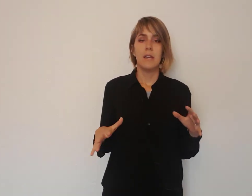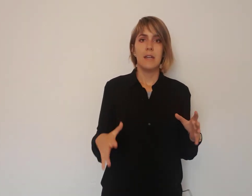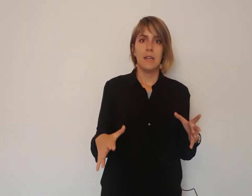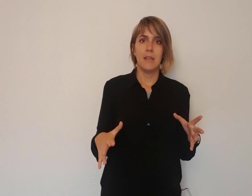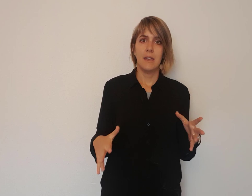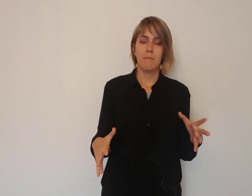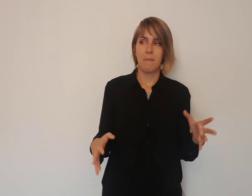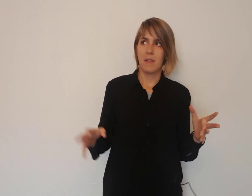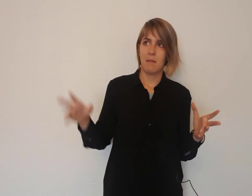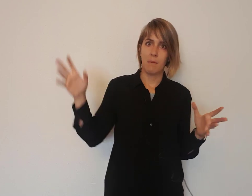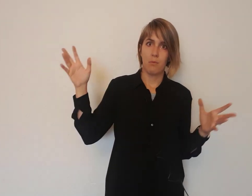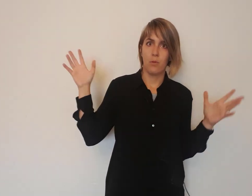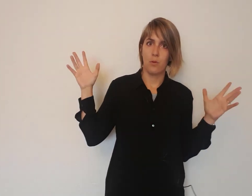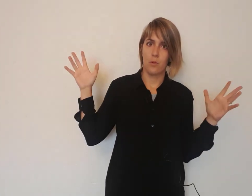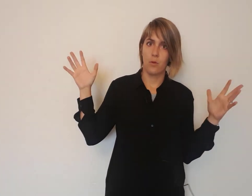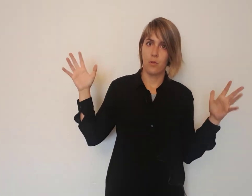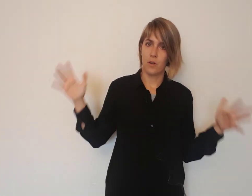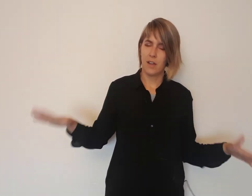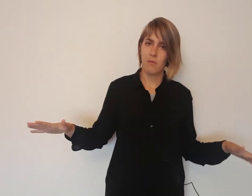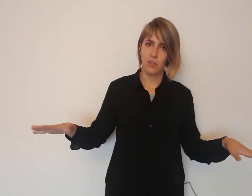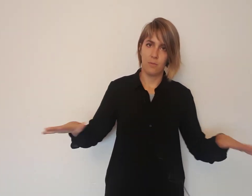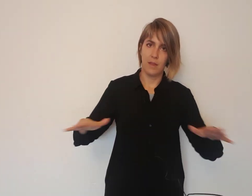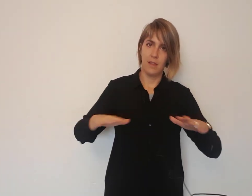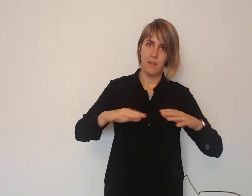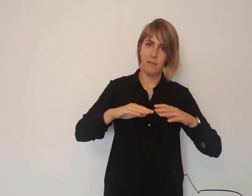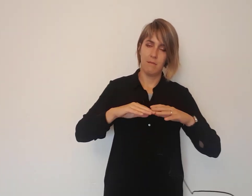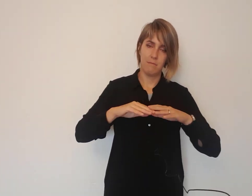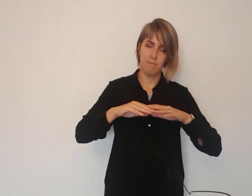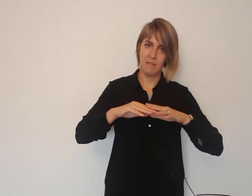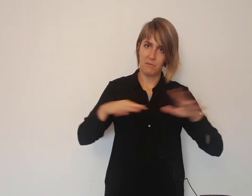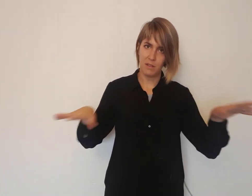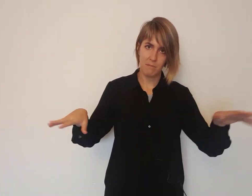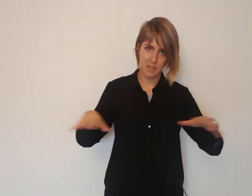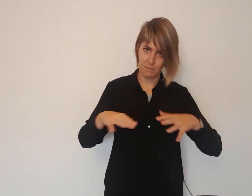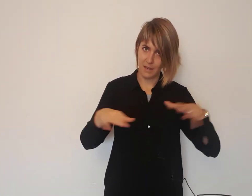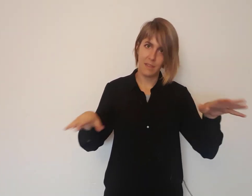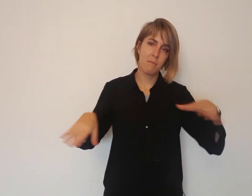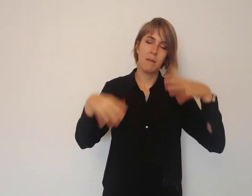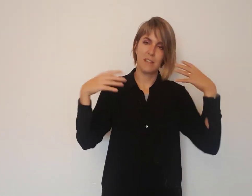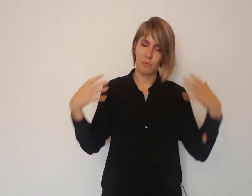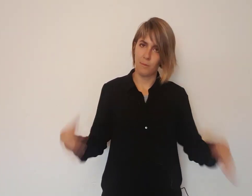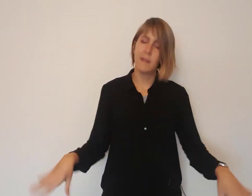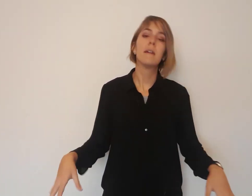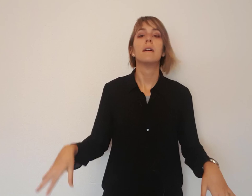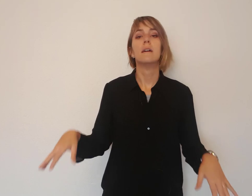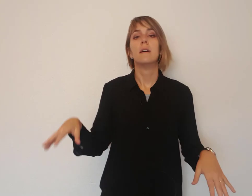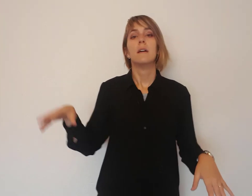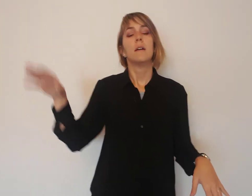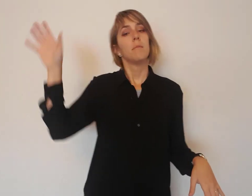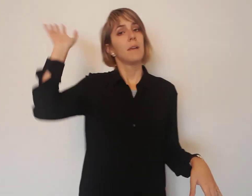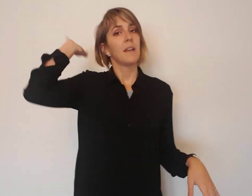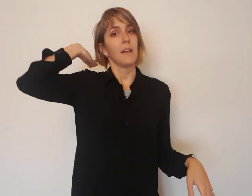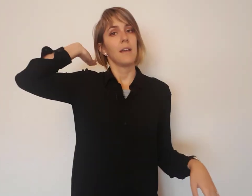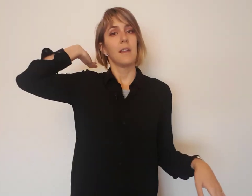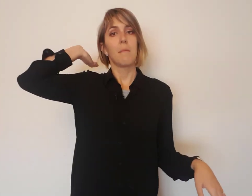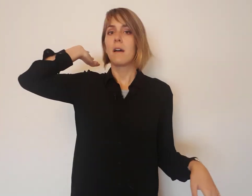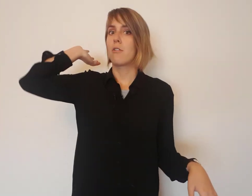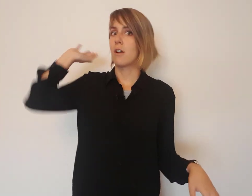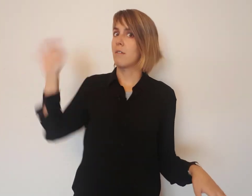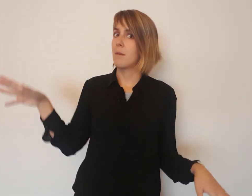Y mi madre me pudo coger cuando me fui, me desvanecí, me desplomé. Ella me agarró la cabeza